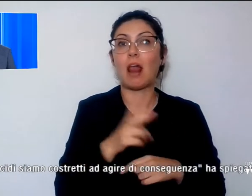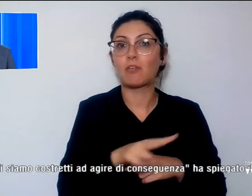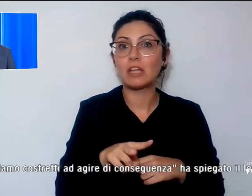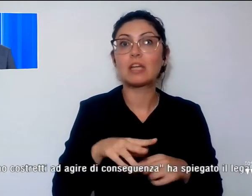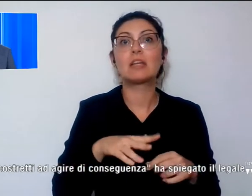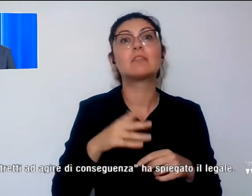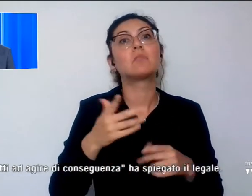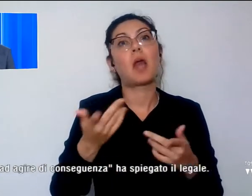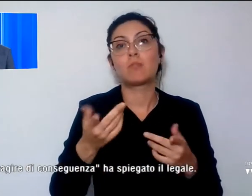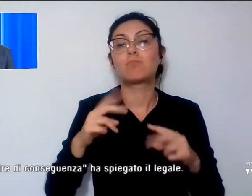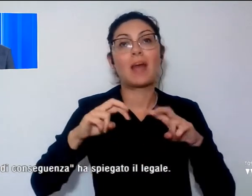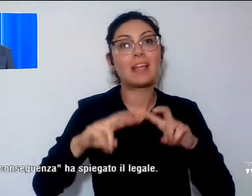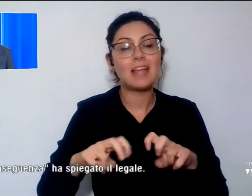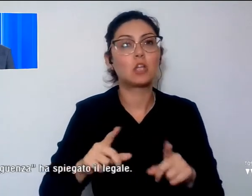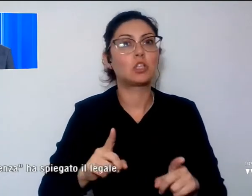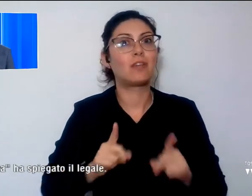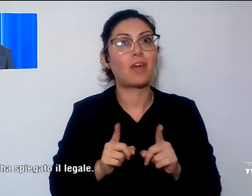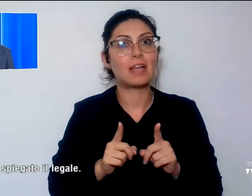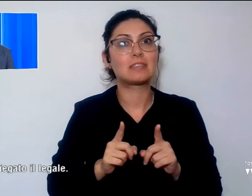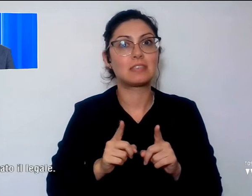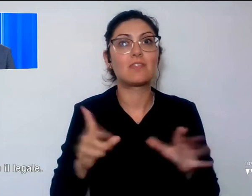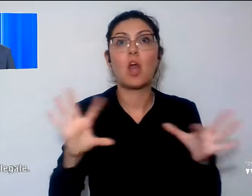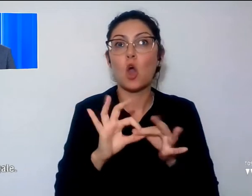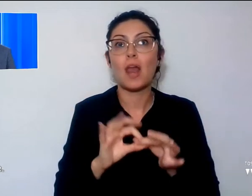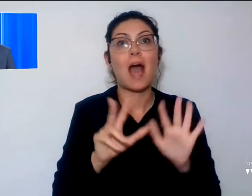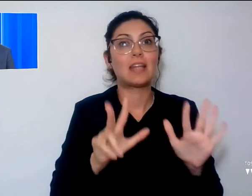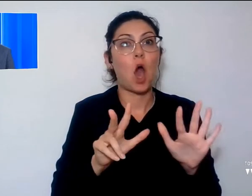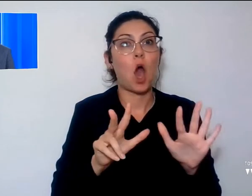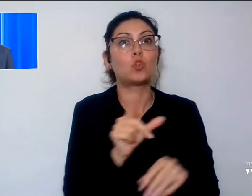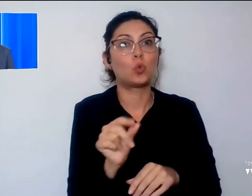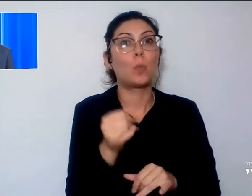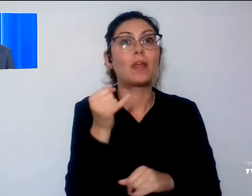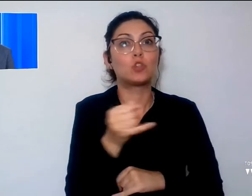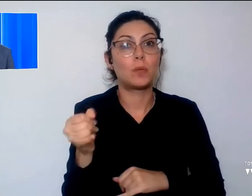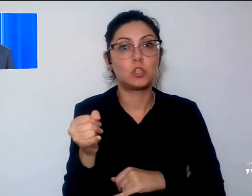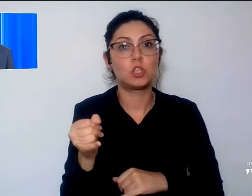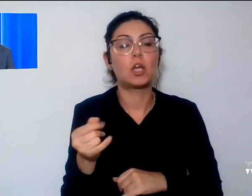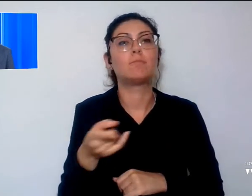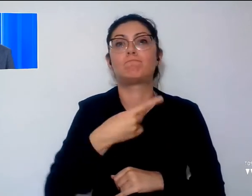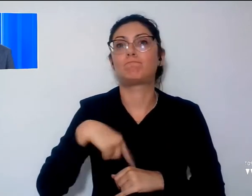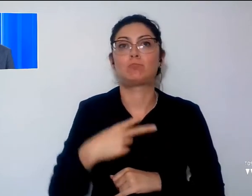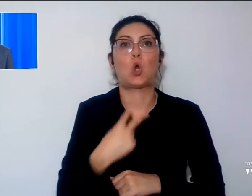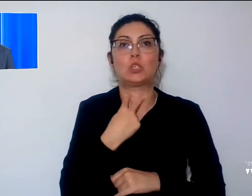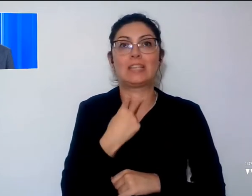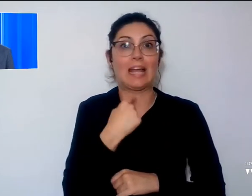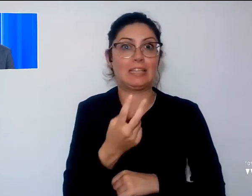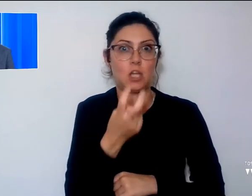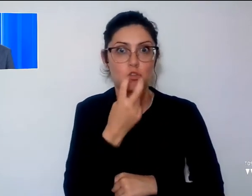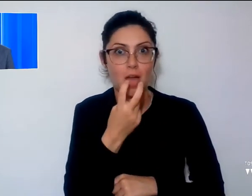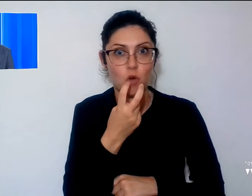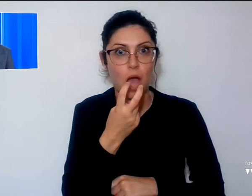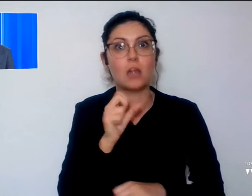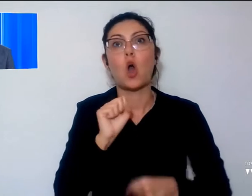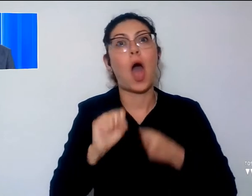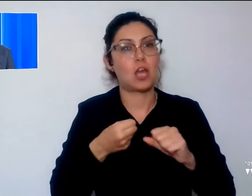difensive relative agli otto duplici omicidi, siamo costretti, dice l'avvocato Biscotti, ad agire di